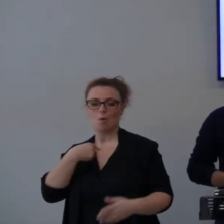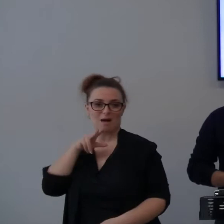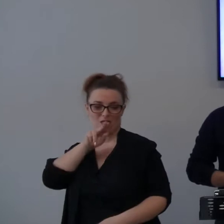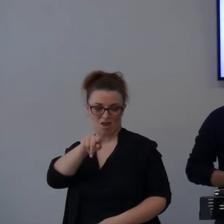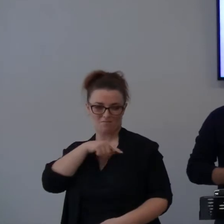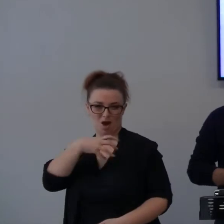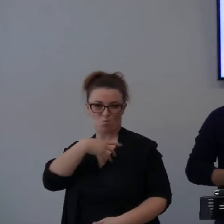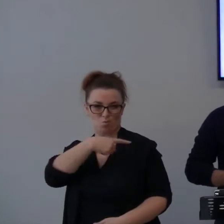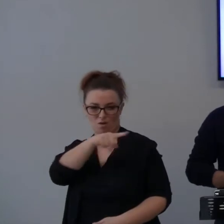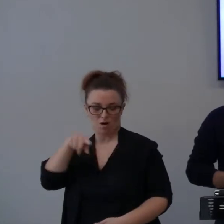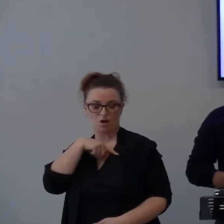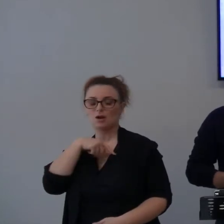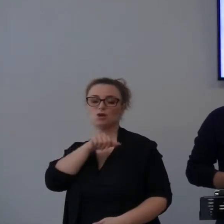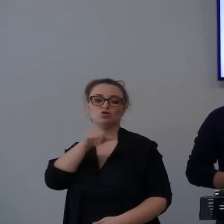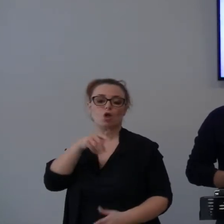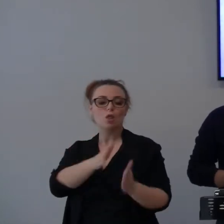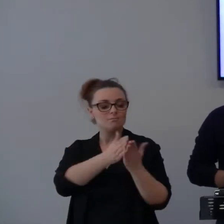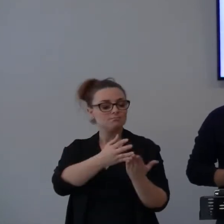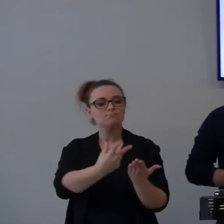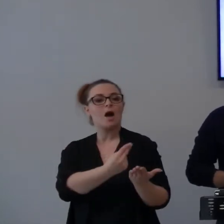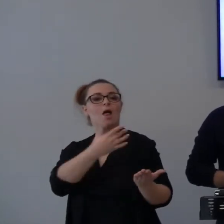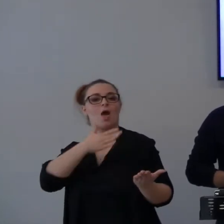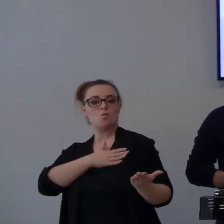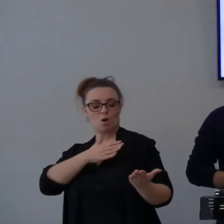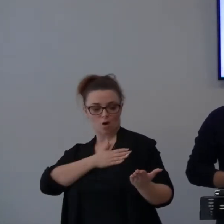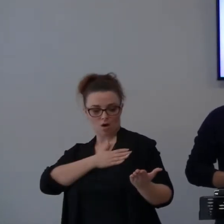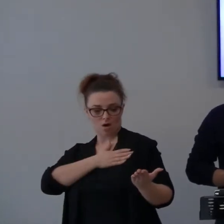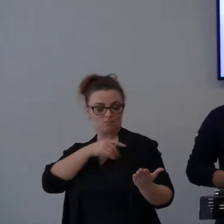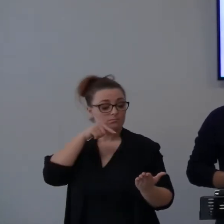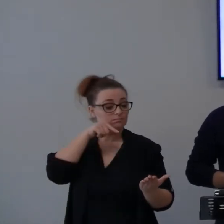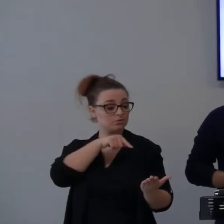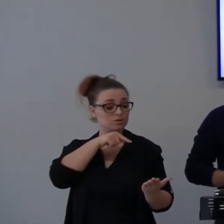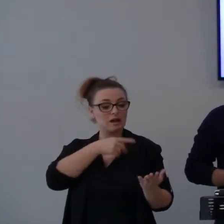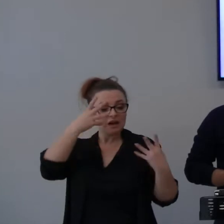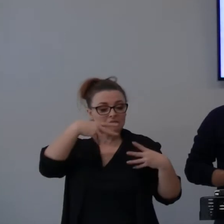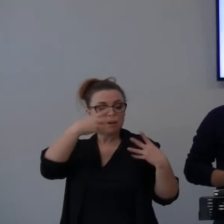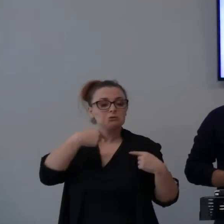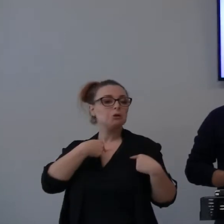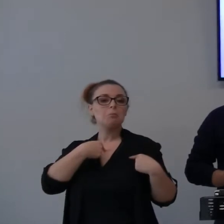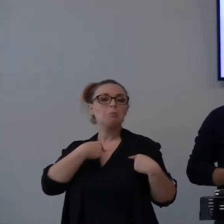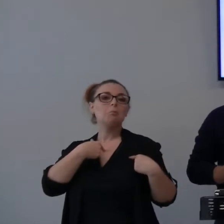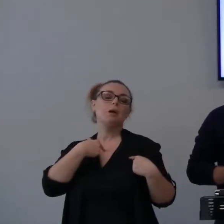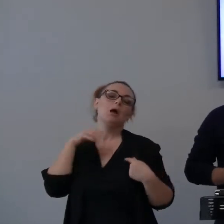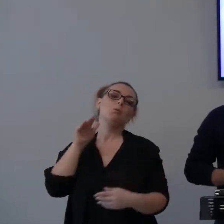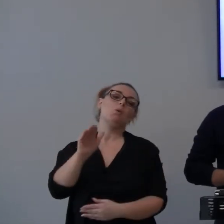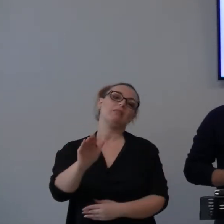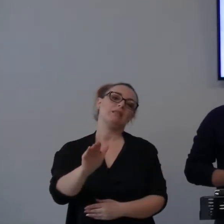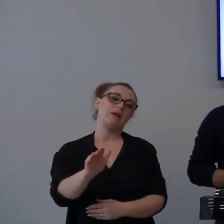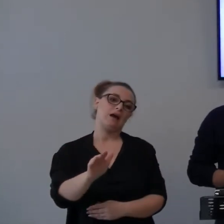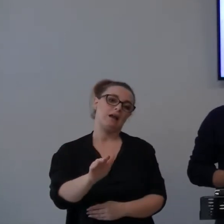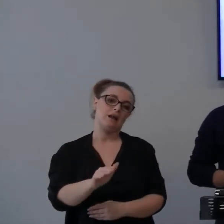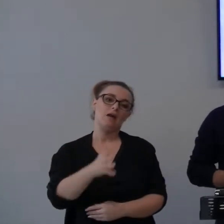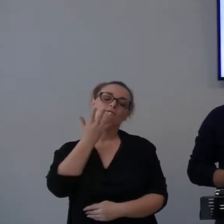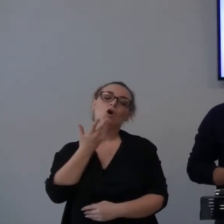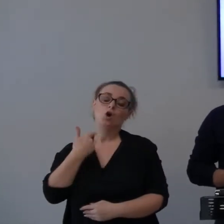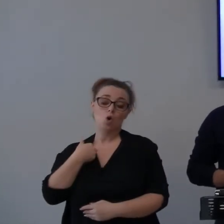sulla mia vita e spero possano essere utili anche per i miei fratelli qui. Tu sei il